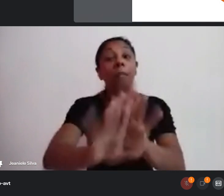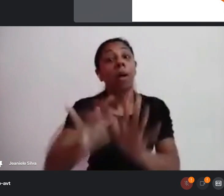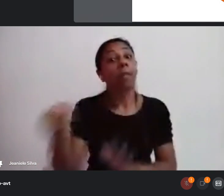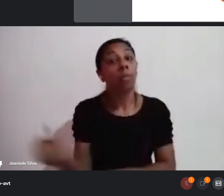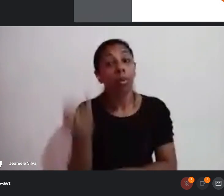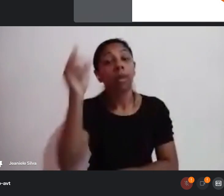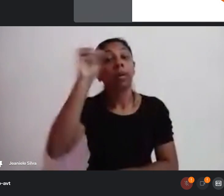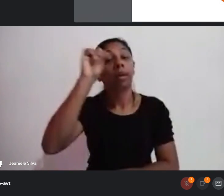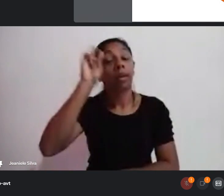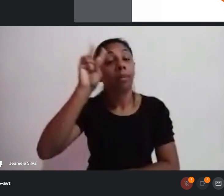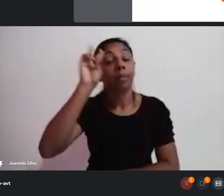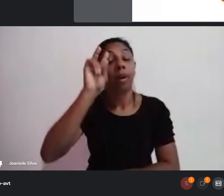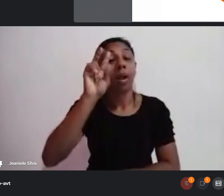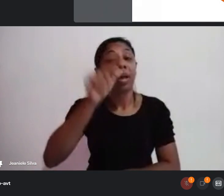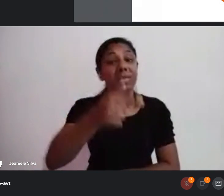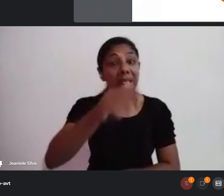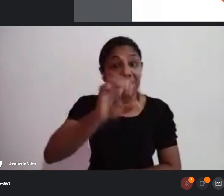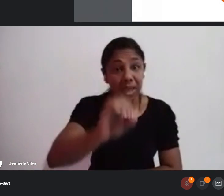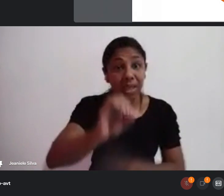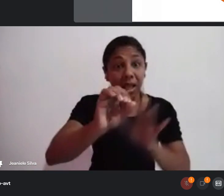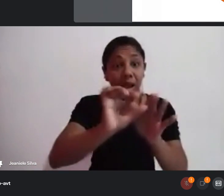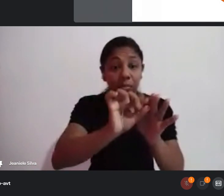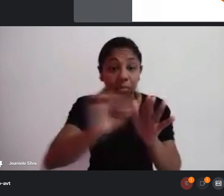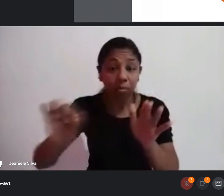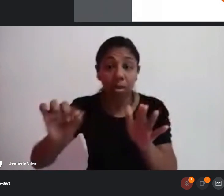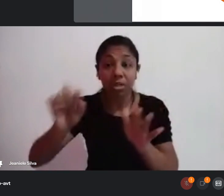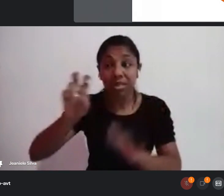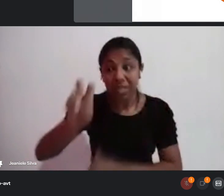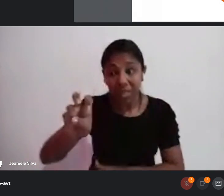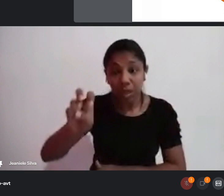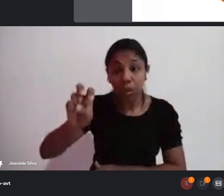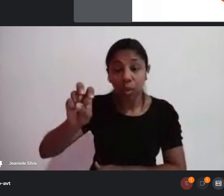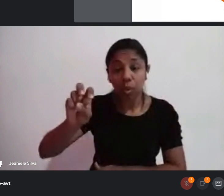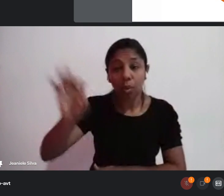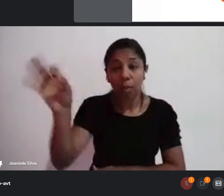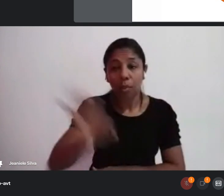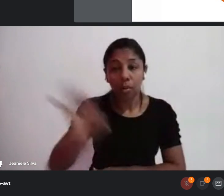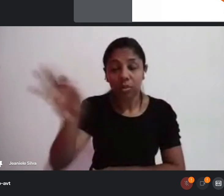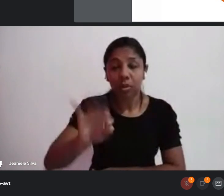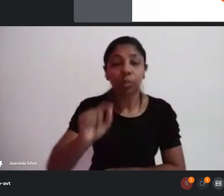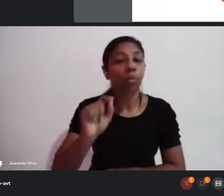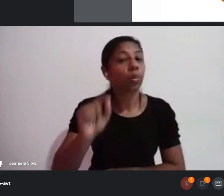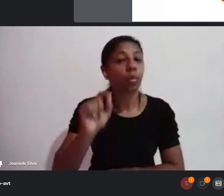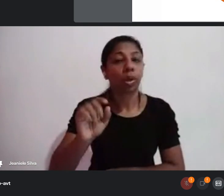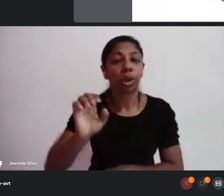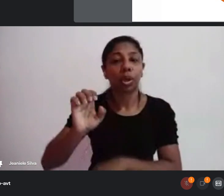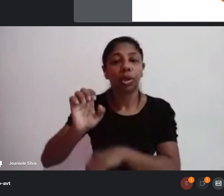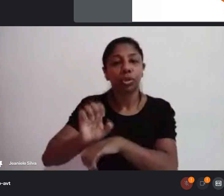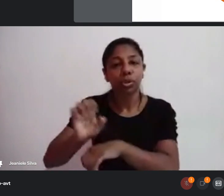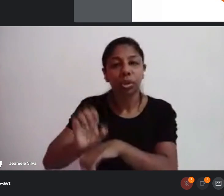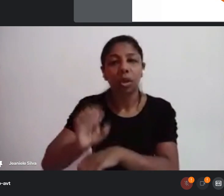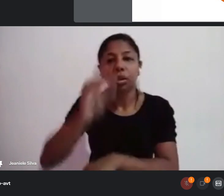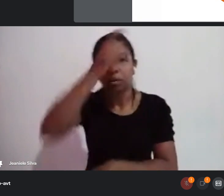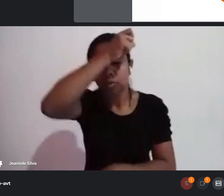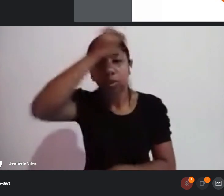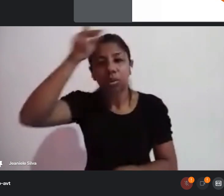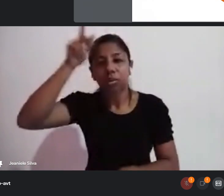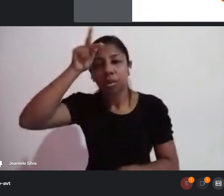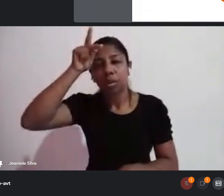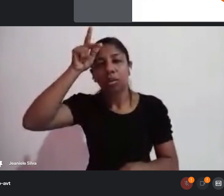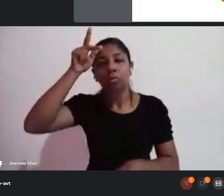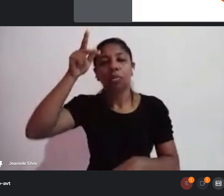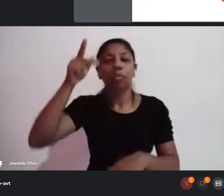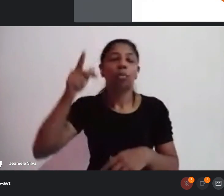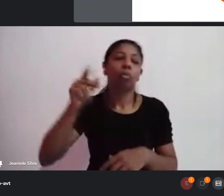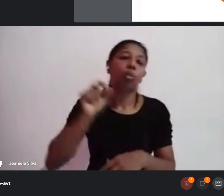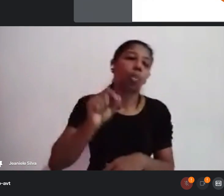5% é para o Estado e os municípios utilizarem como custo operacional. Então, é